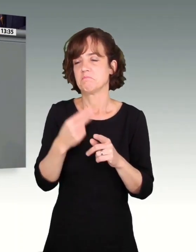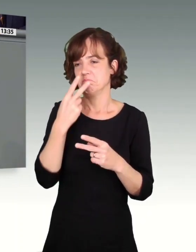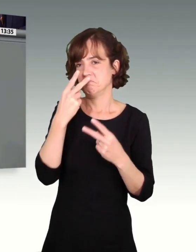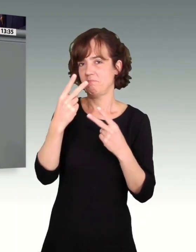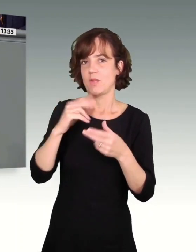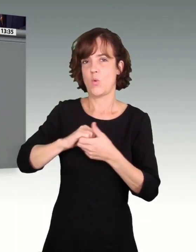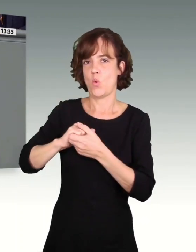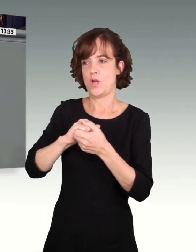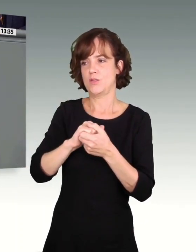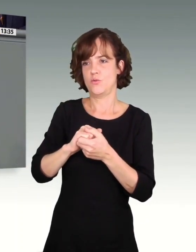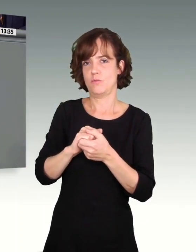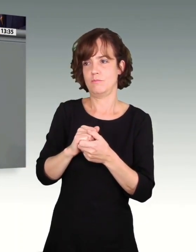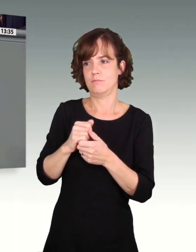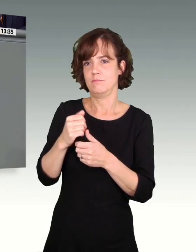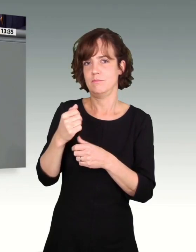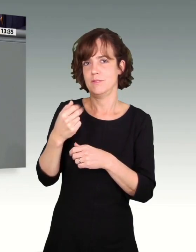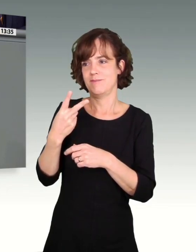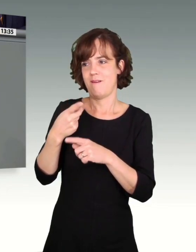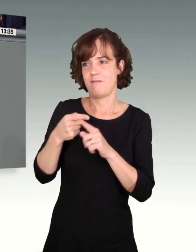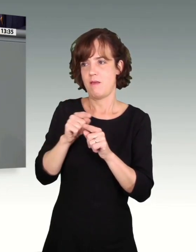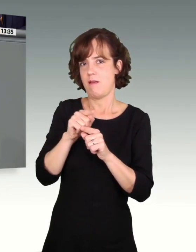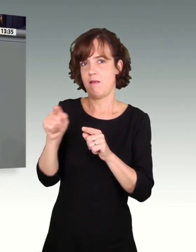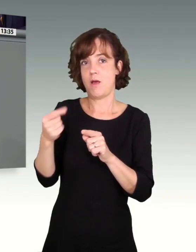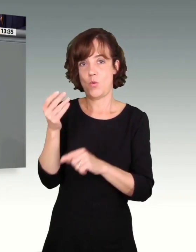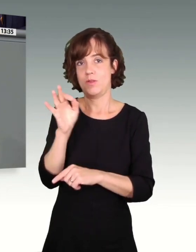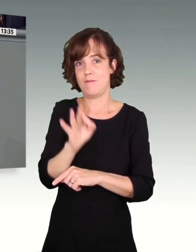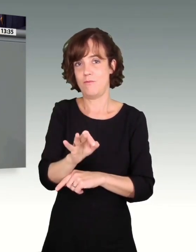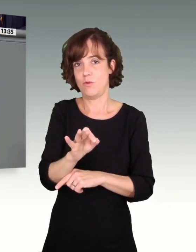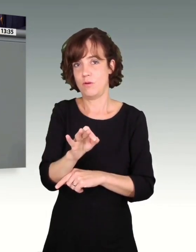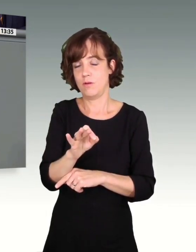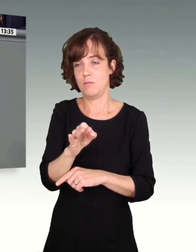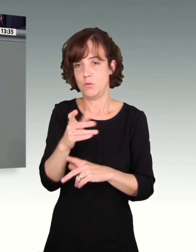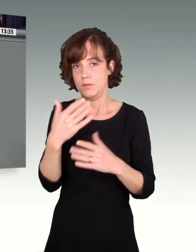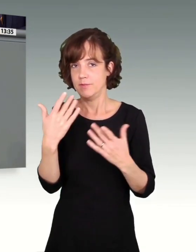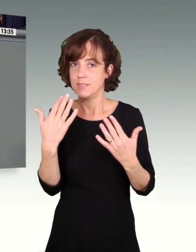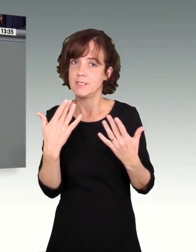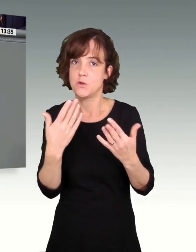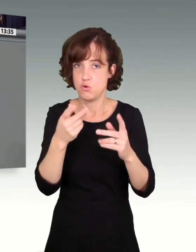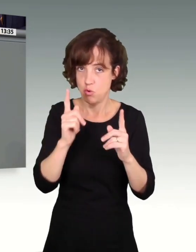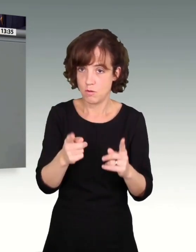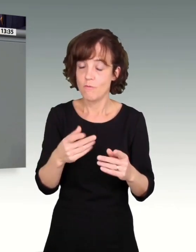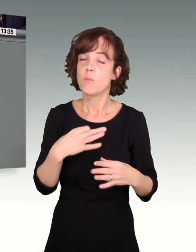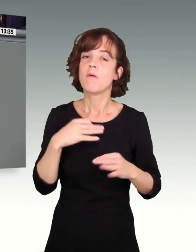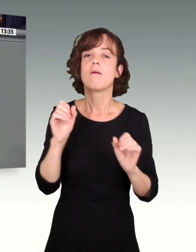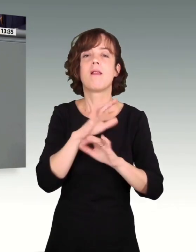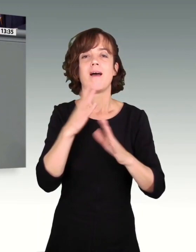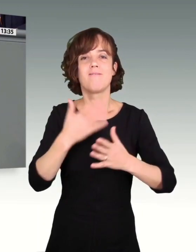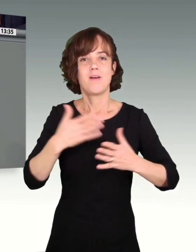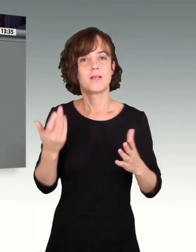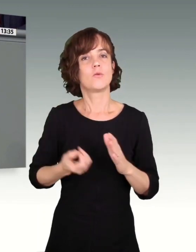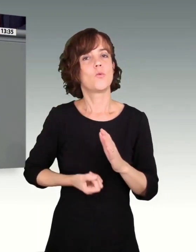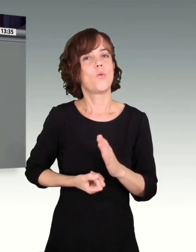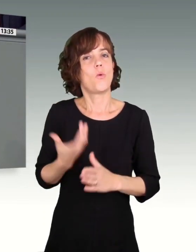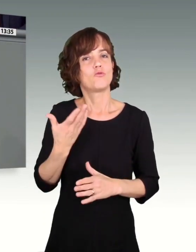Koalition begrüßt wird und damit auch wieder angestrebt wird. Und das heißt sehr deutlich, die ursprüngliche